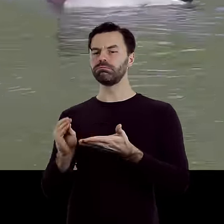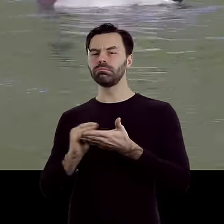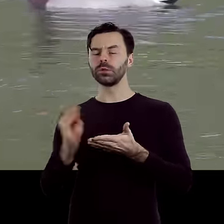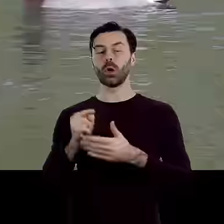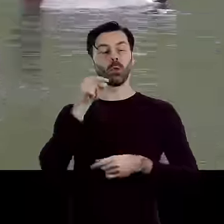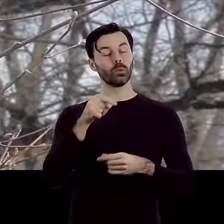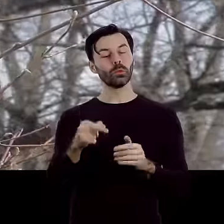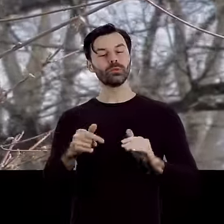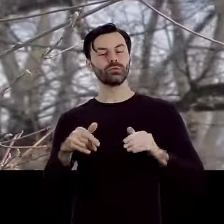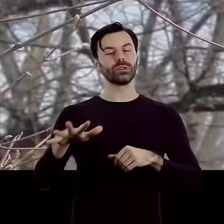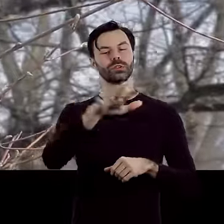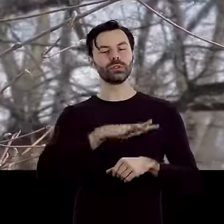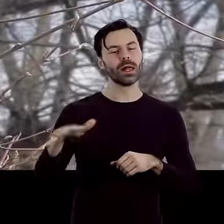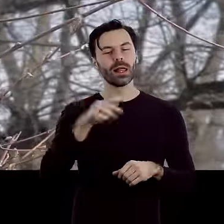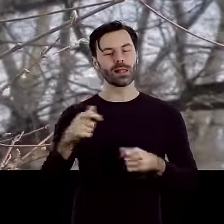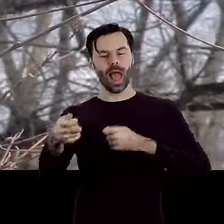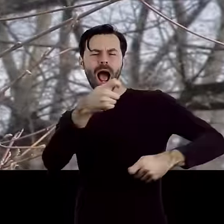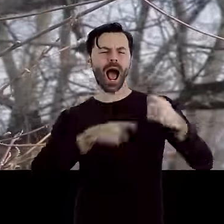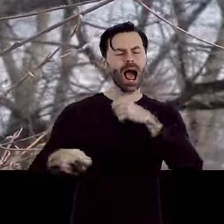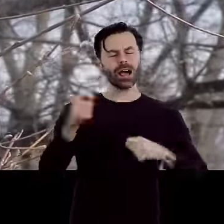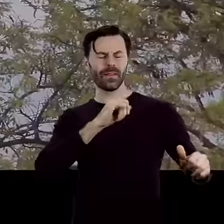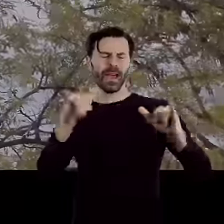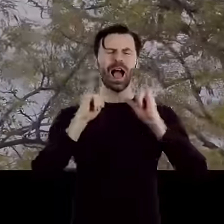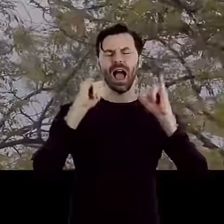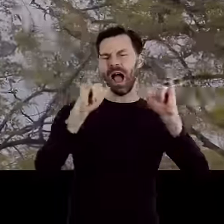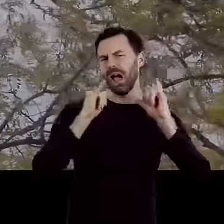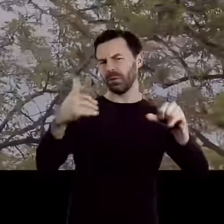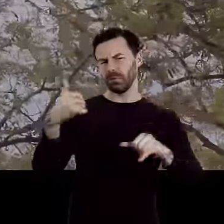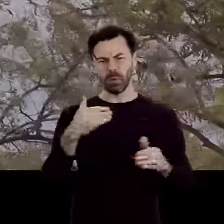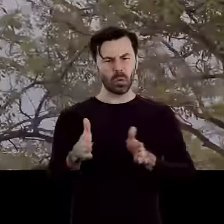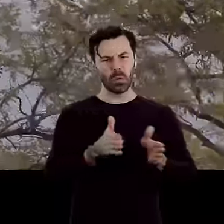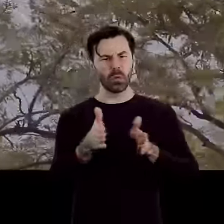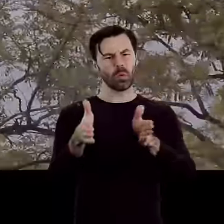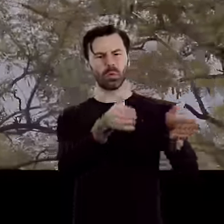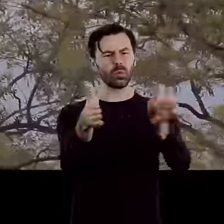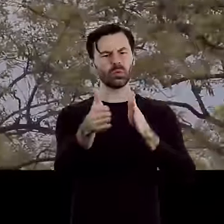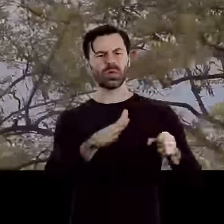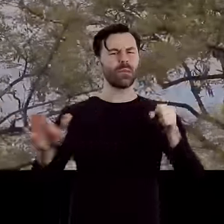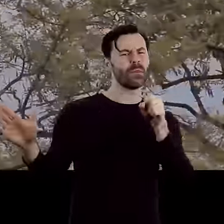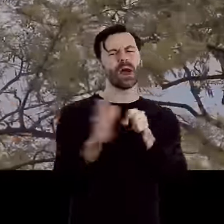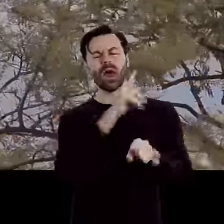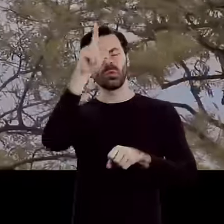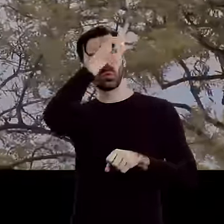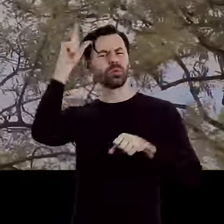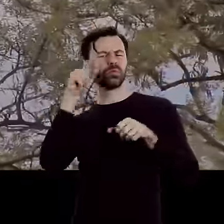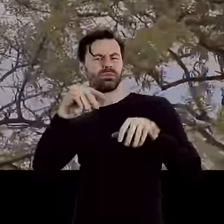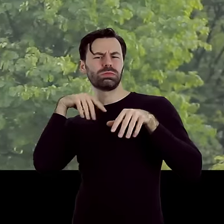handlowa, niesłychanie ożywiona i hałaśliwa. Ulice wypełnione są niewyczerpanym tłumem przechodniów.